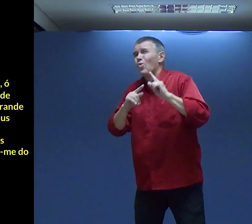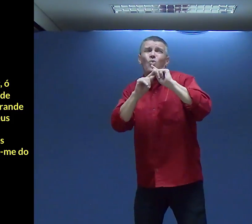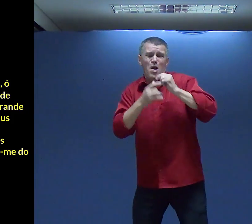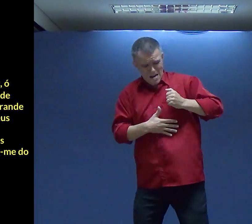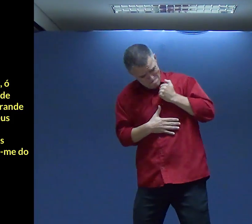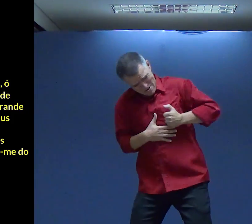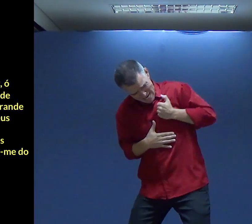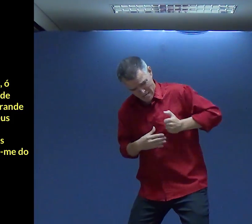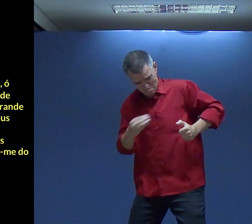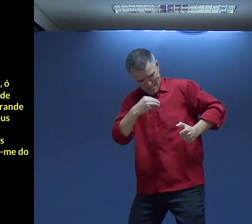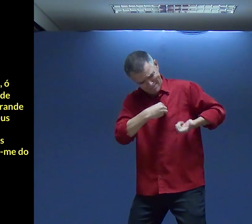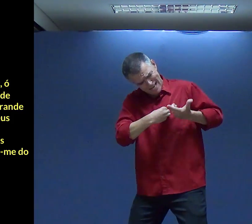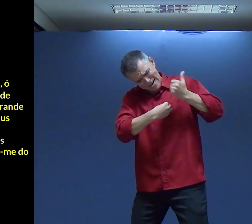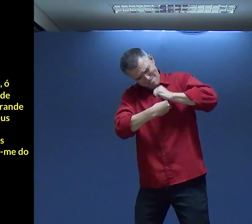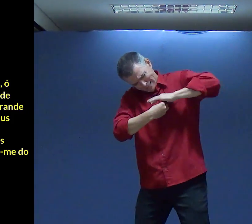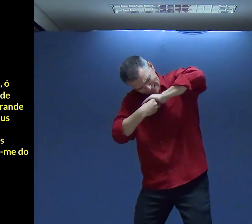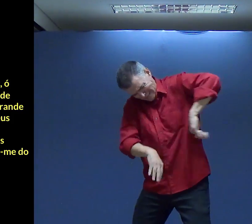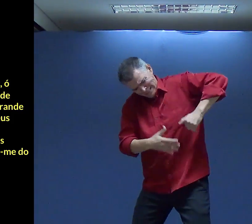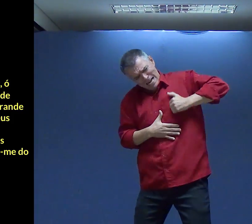Apaga Os meus pecados